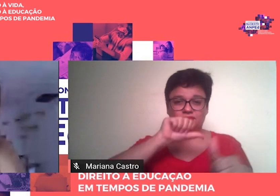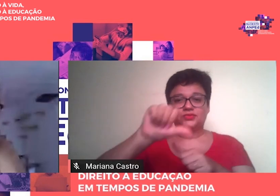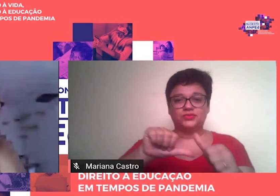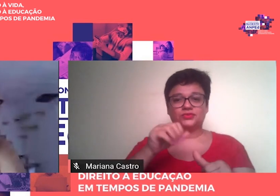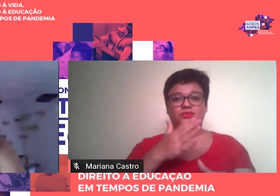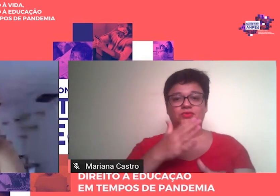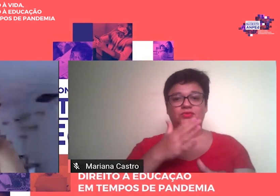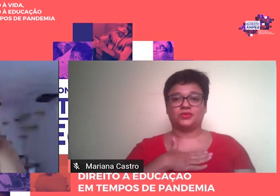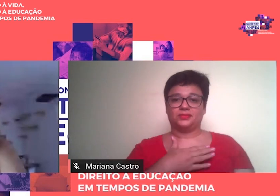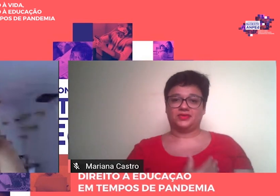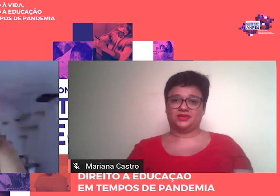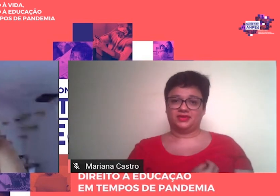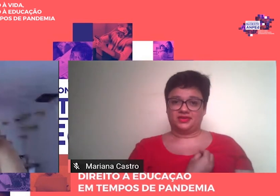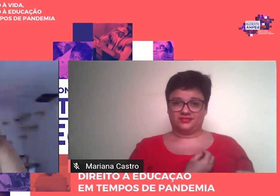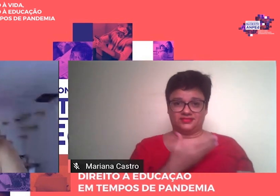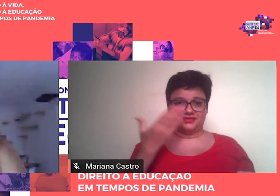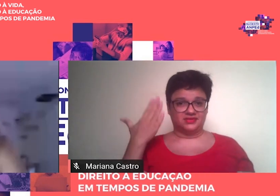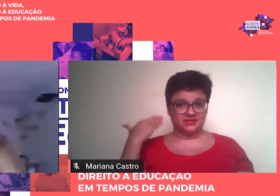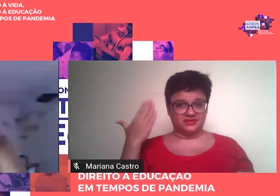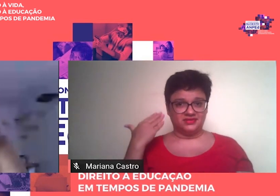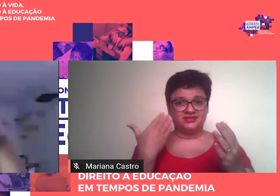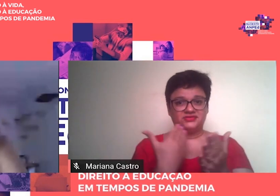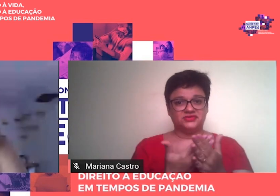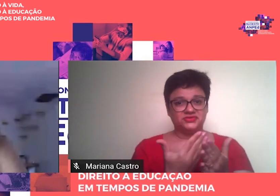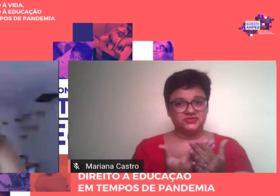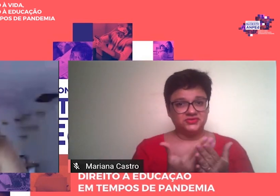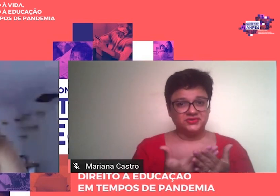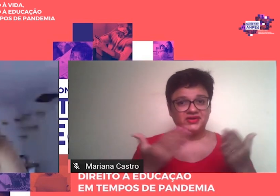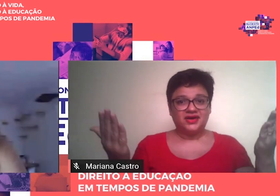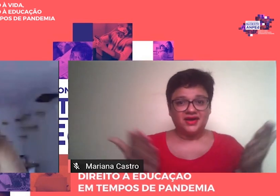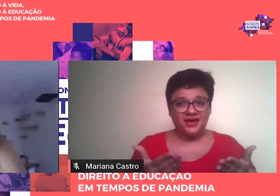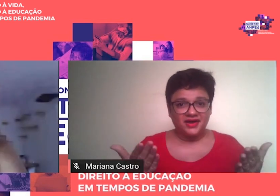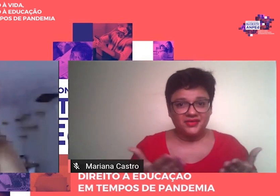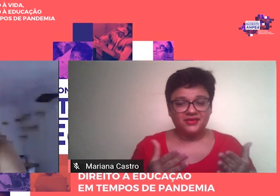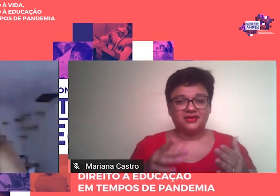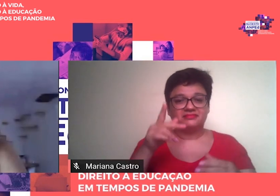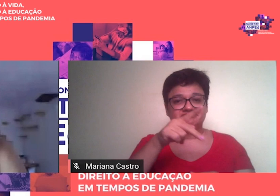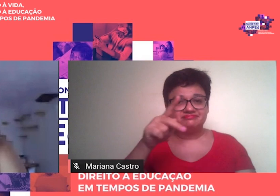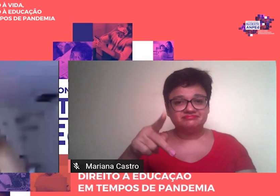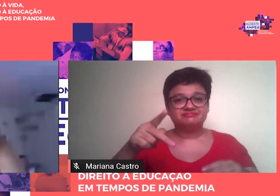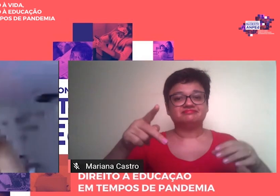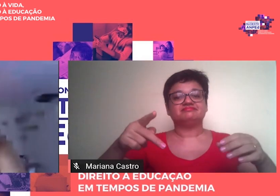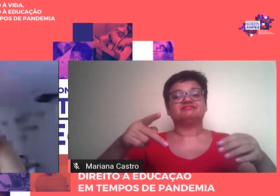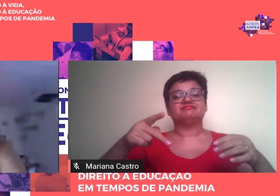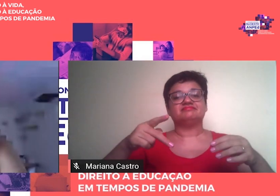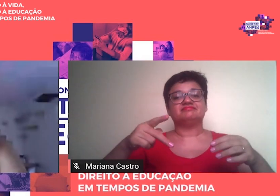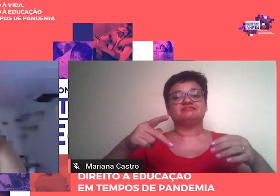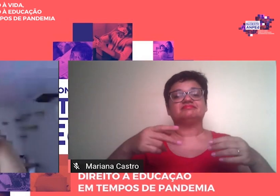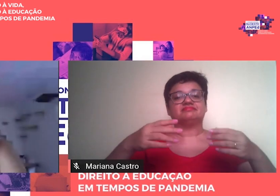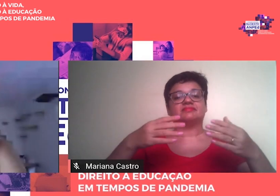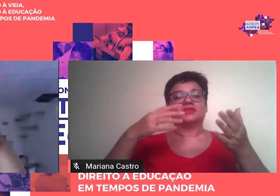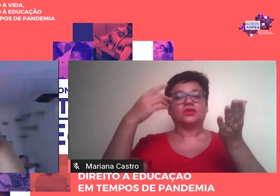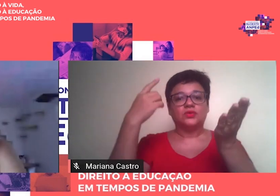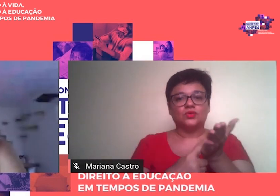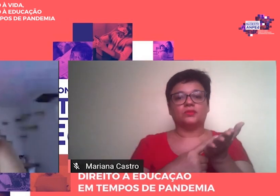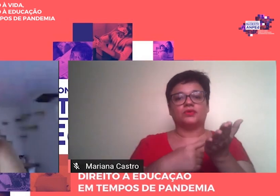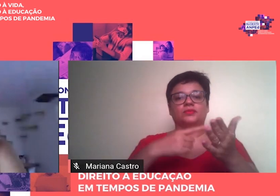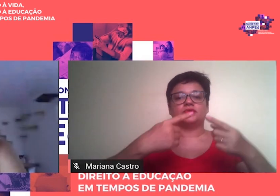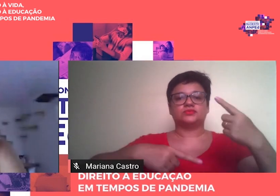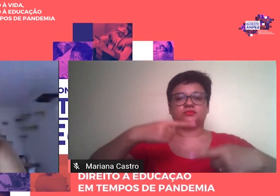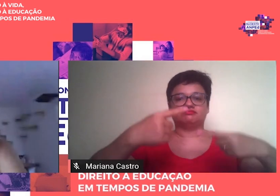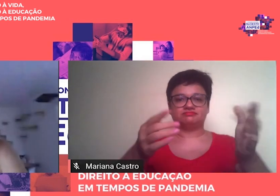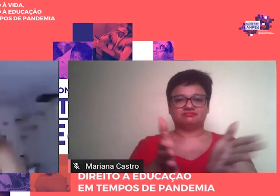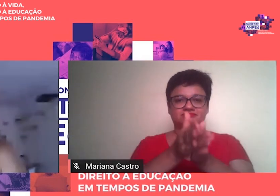despretensiosa, passei à docente engajada e comprometida politicamente com a educação pública.